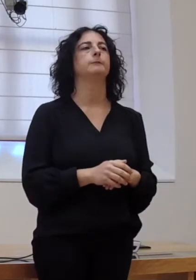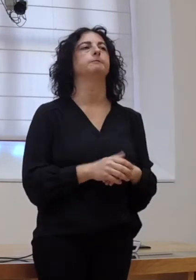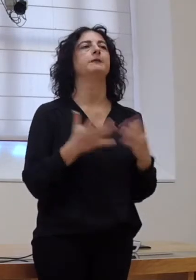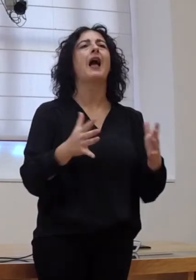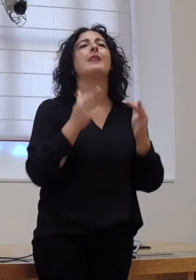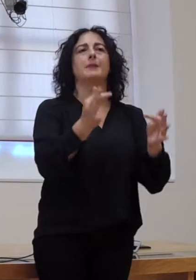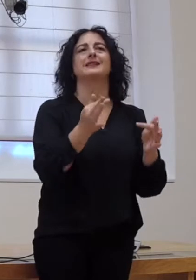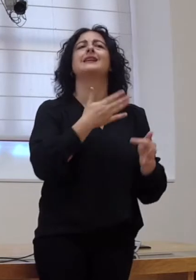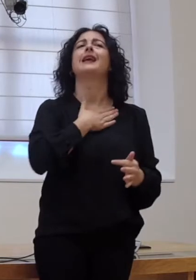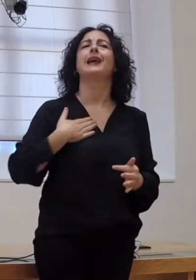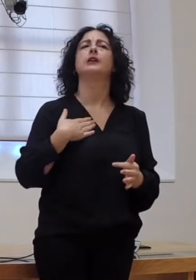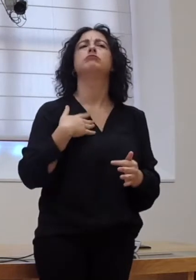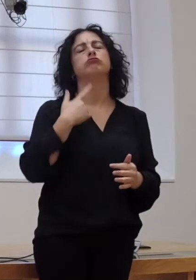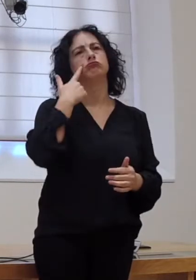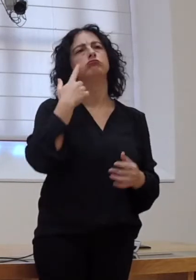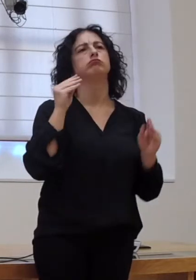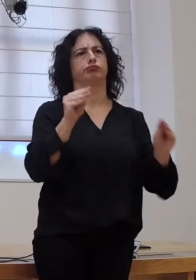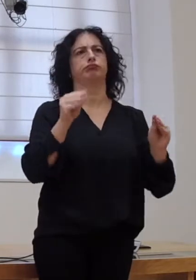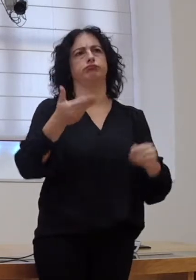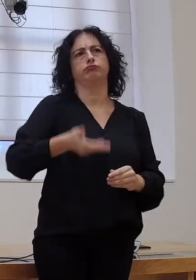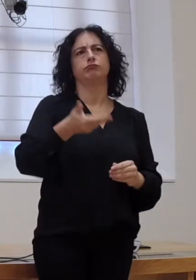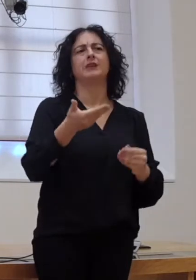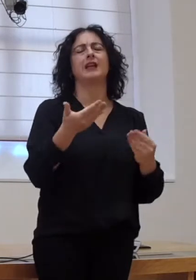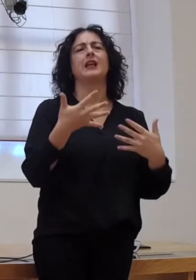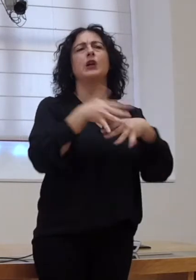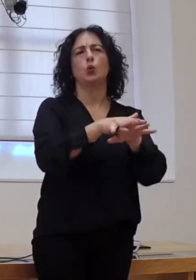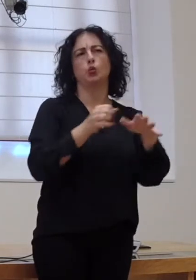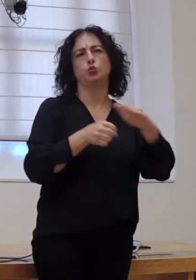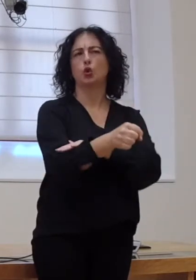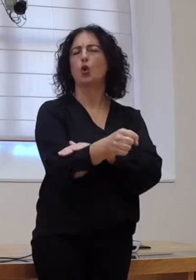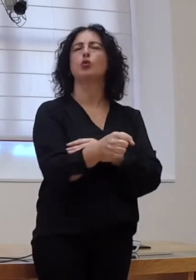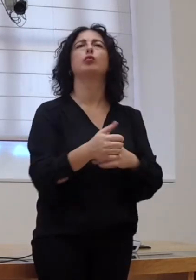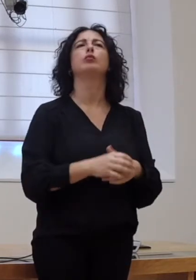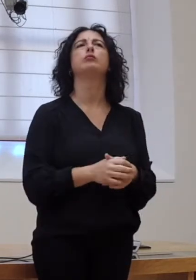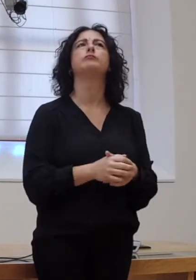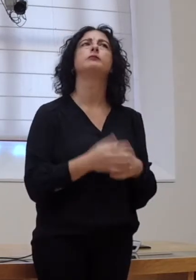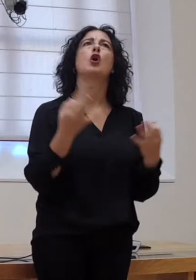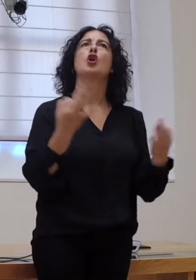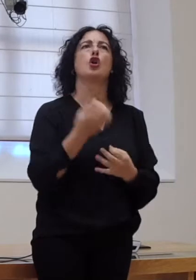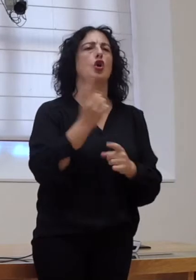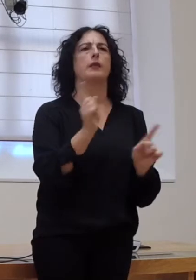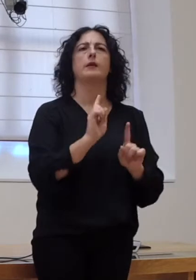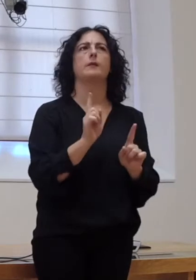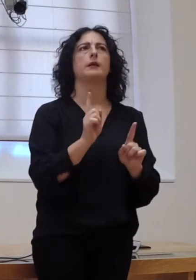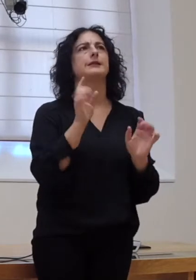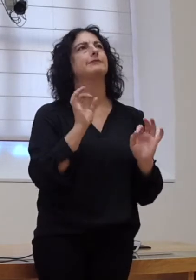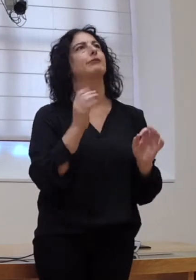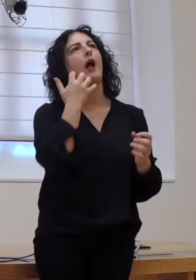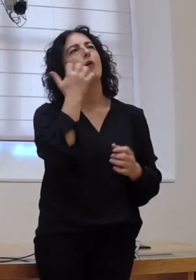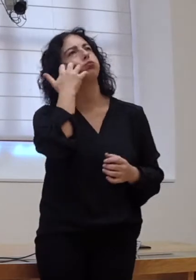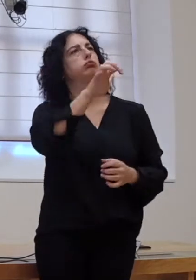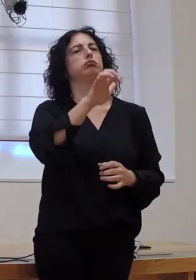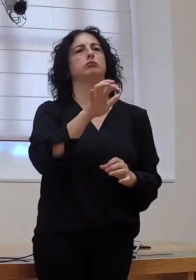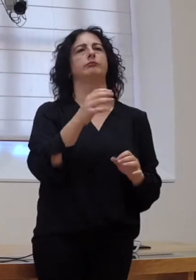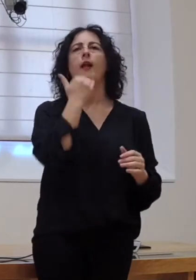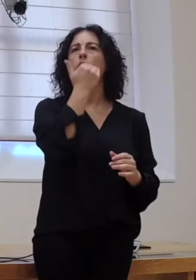que, ademais, queremos resaltar que a inclusión non debe ser o excepcional, non debe